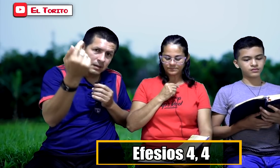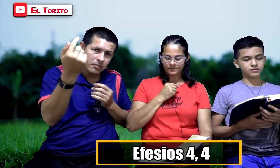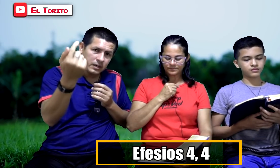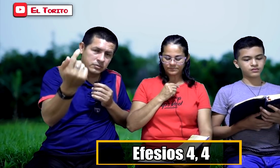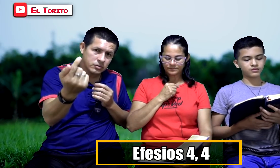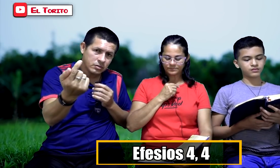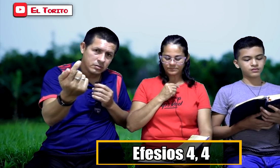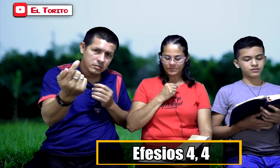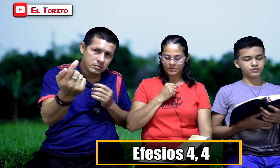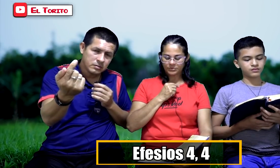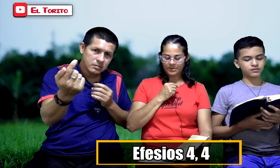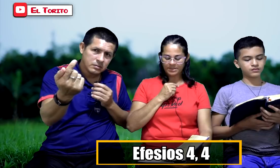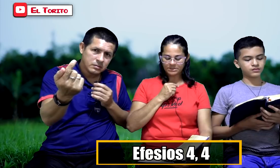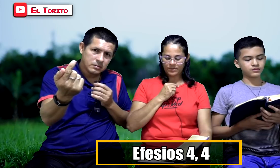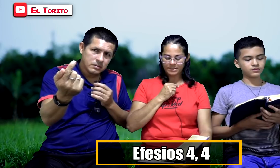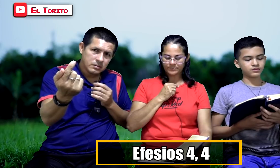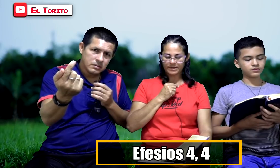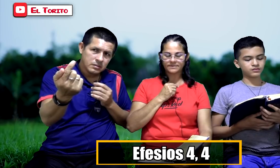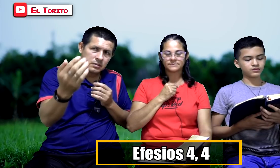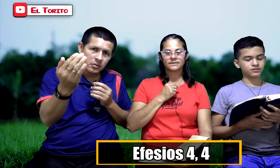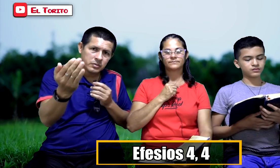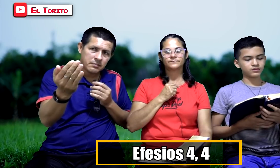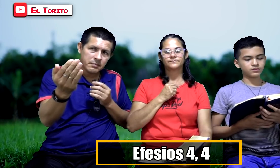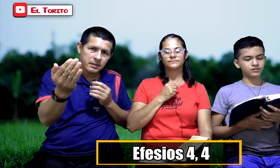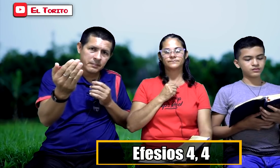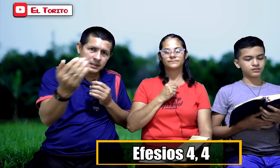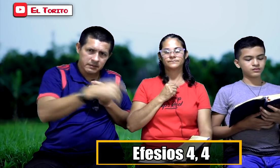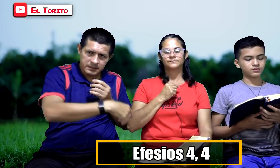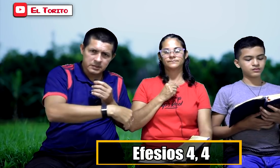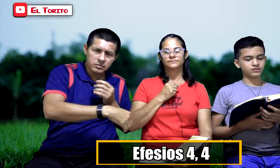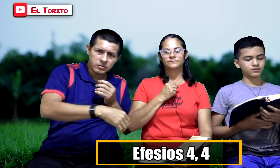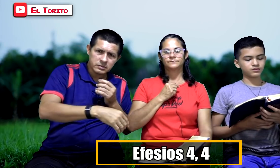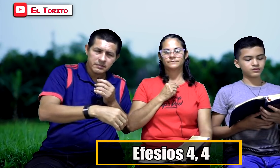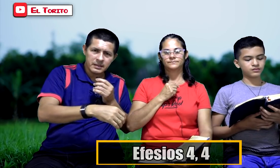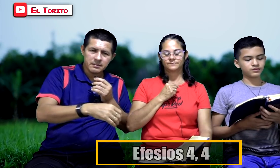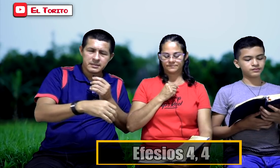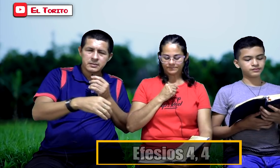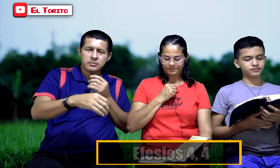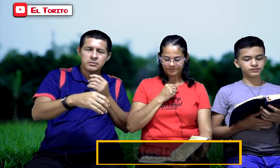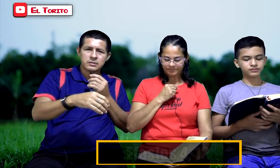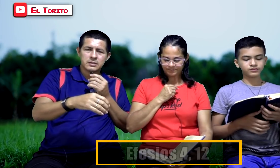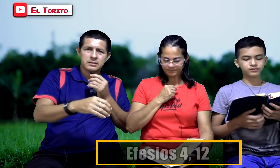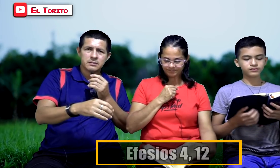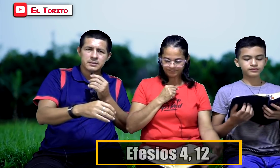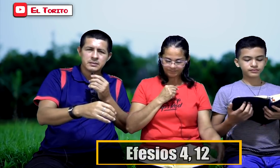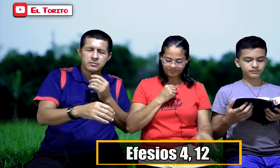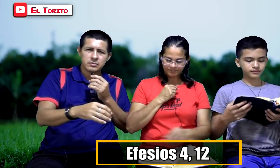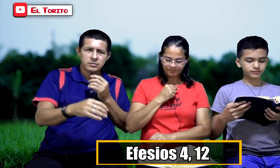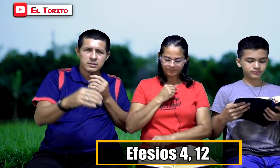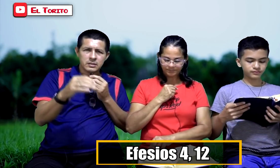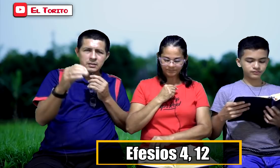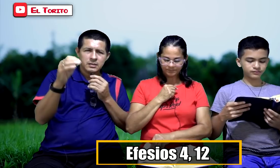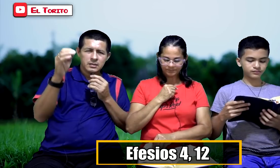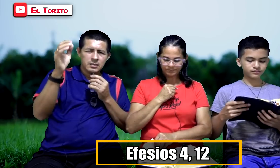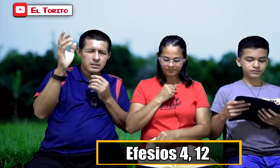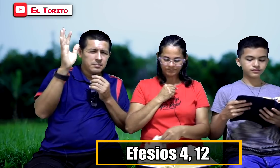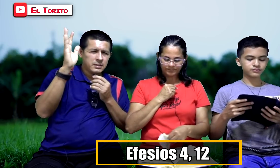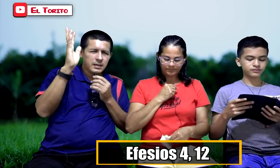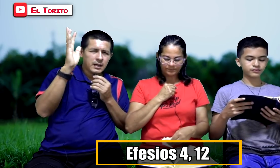vocación. Y una misma esperanza. a una misma esperanza. Versículo 12, vamos a leer. Versículo 12, ¿qué dice el versículo 12? Que me llega